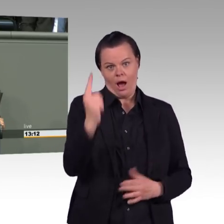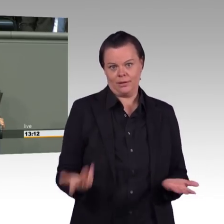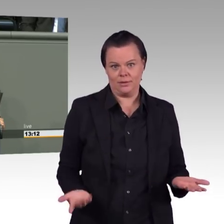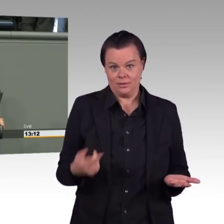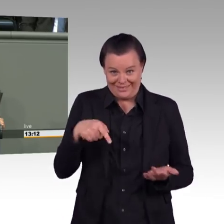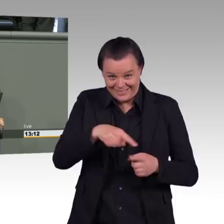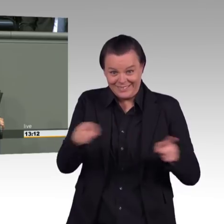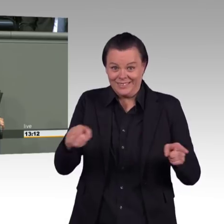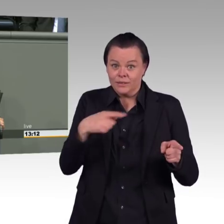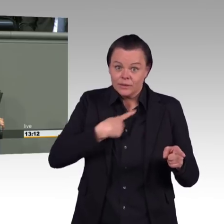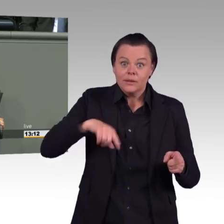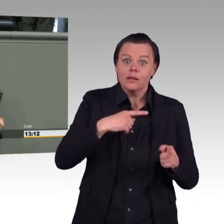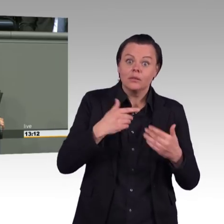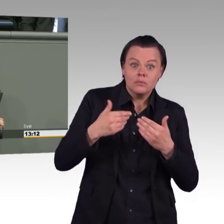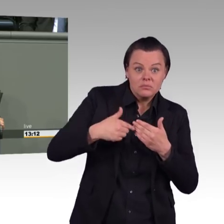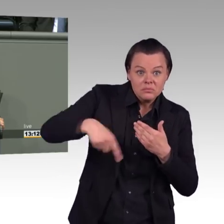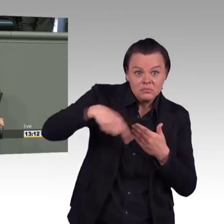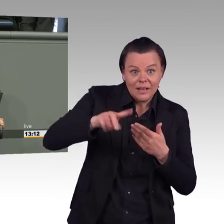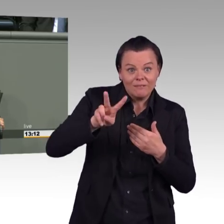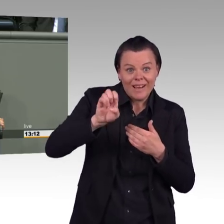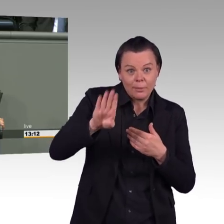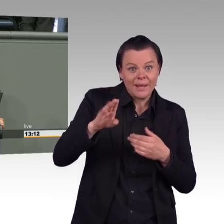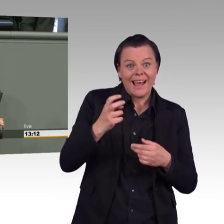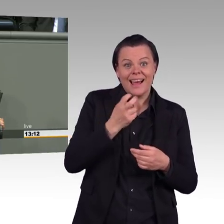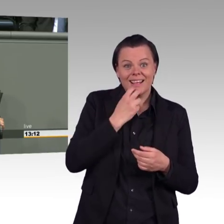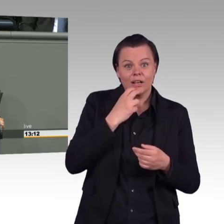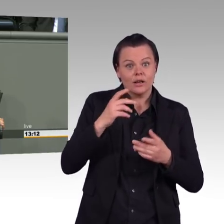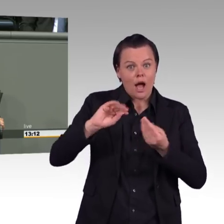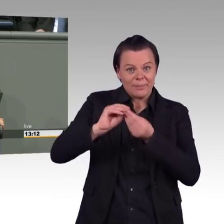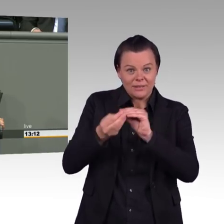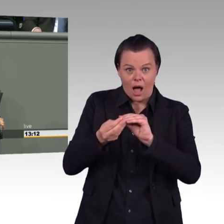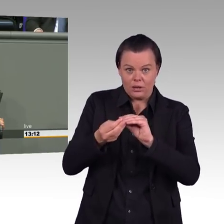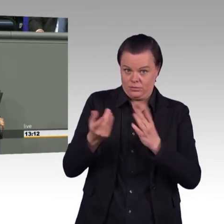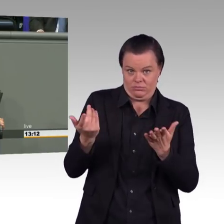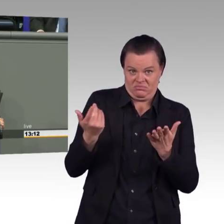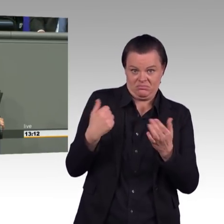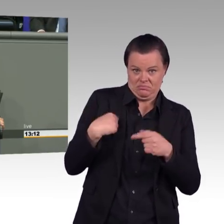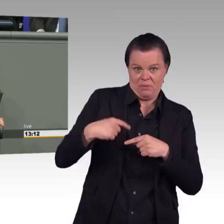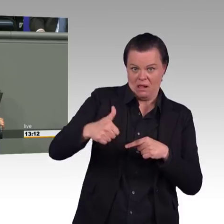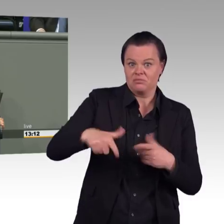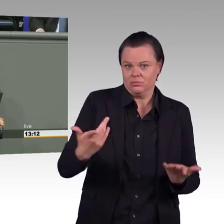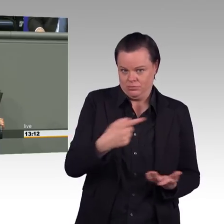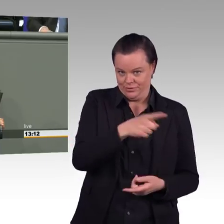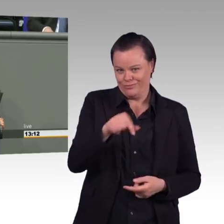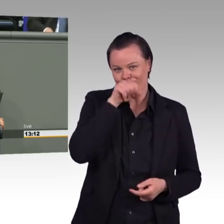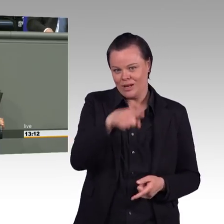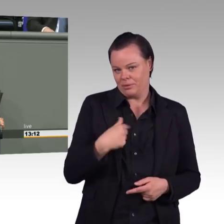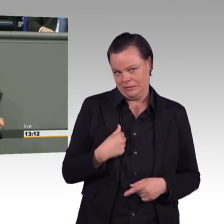Familienangehörigen, die in den Regionen von der Energiewirtschaft, von der Kohlewirtschaft leben, jetzt mal wissen wollen, wo es lang geht.